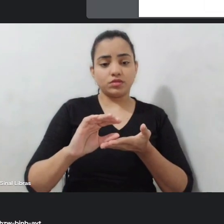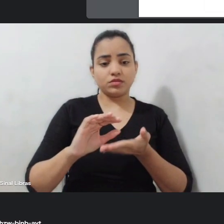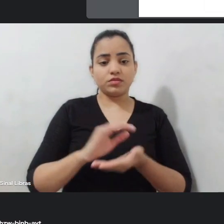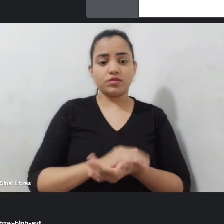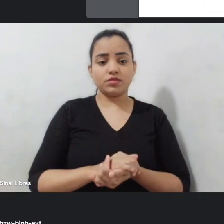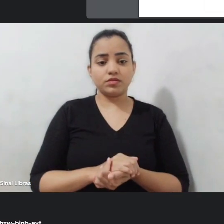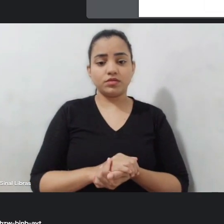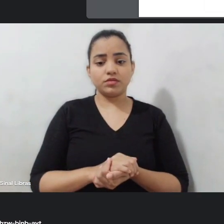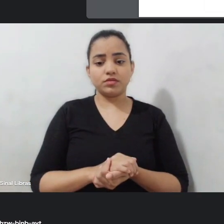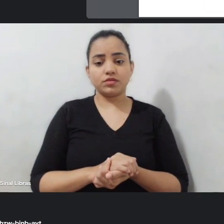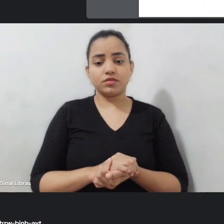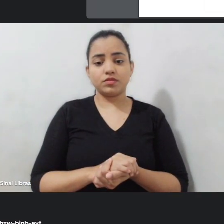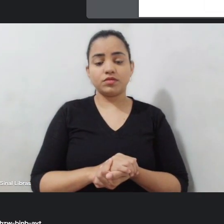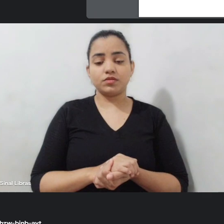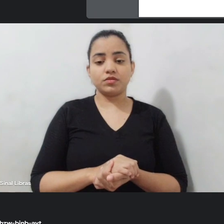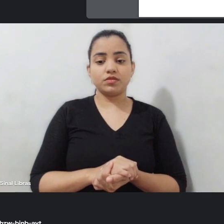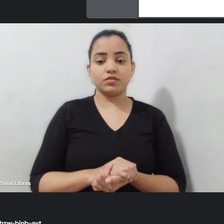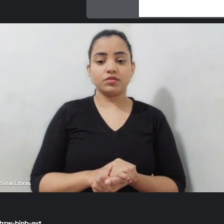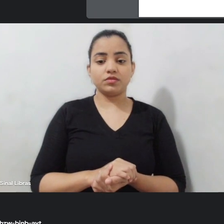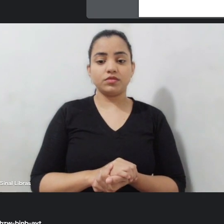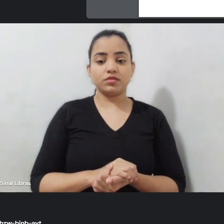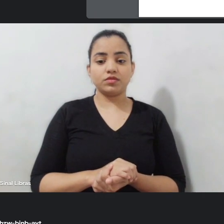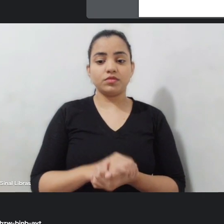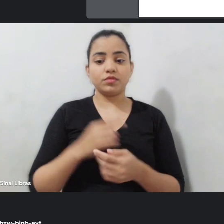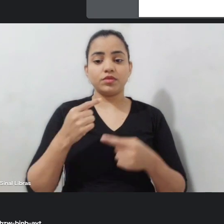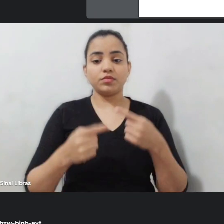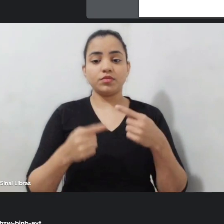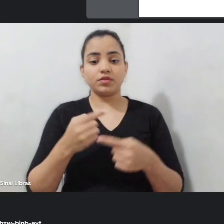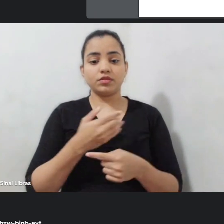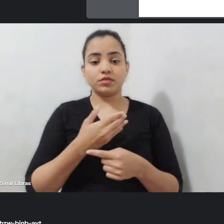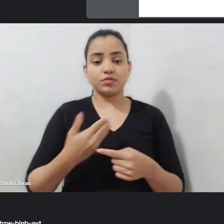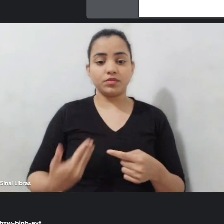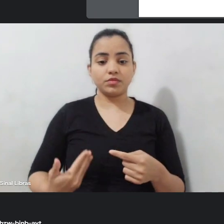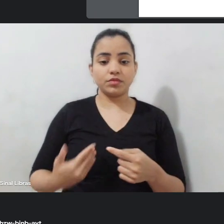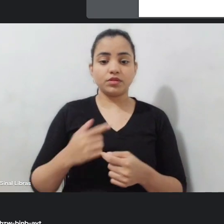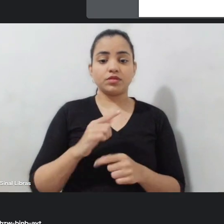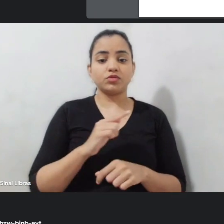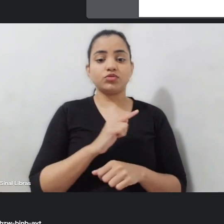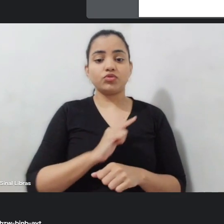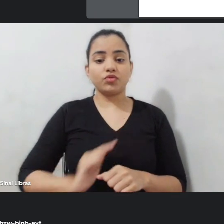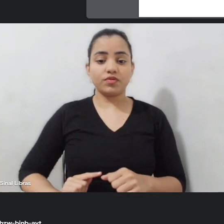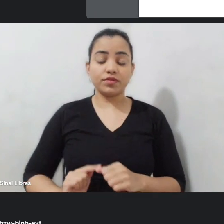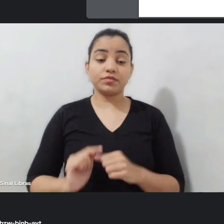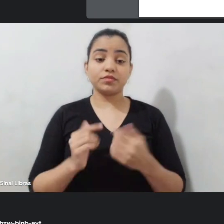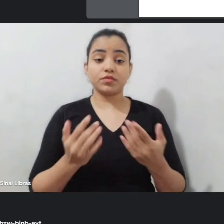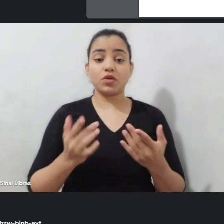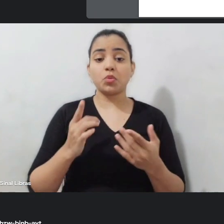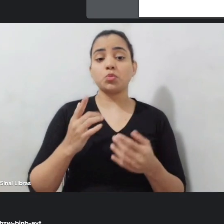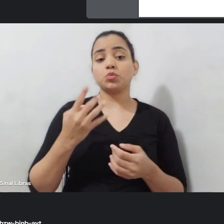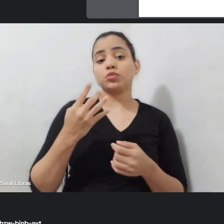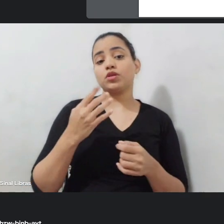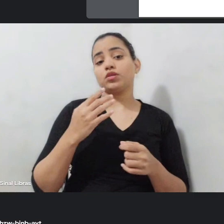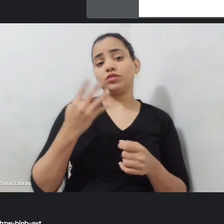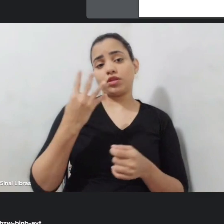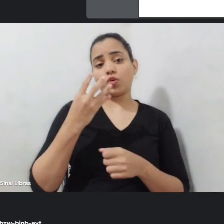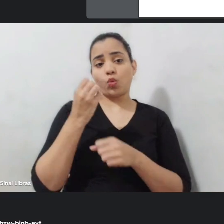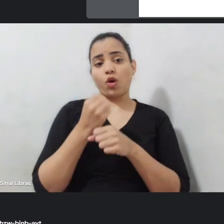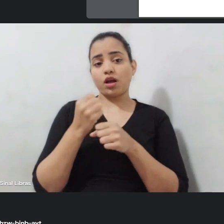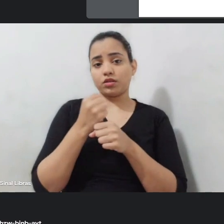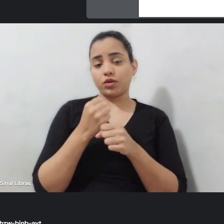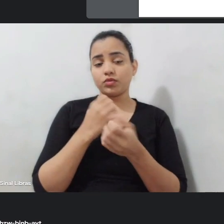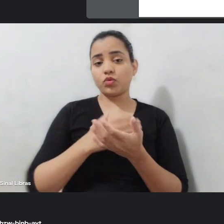os programas, as políticas públicas do governo. Então, ele tem uma duração de quatro anos, ele começa